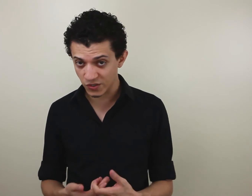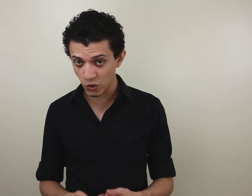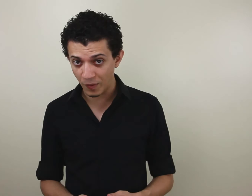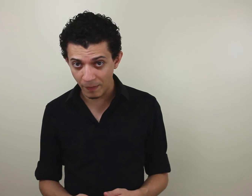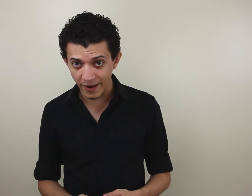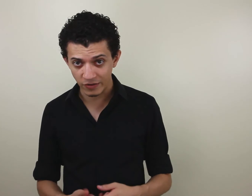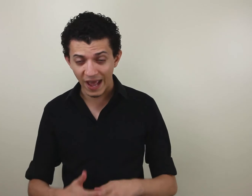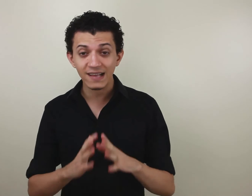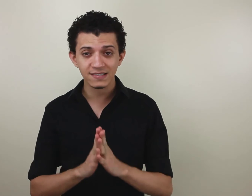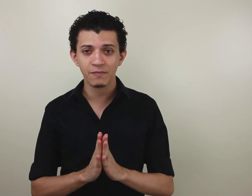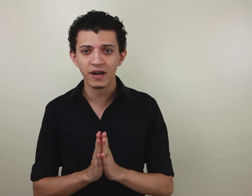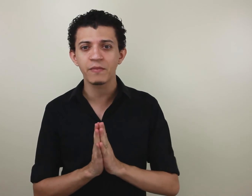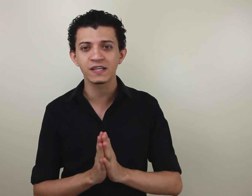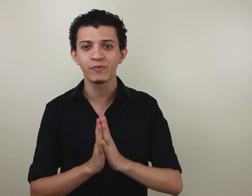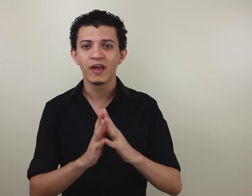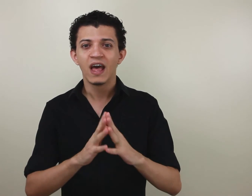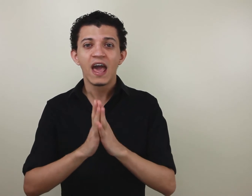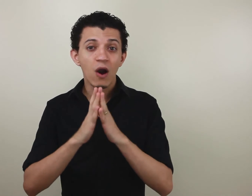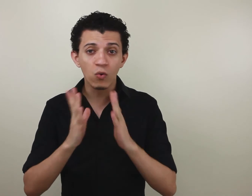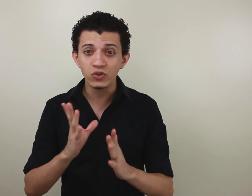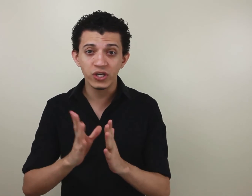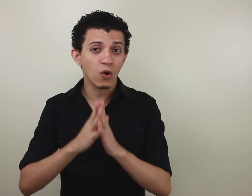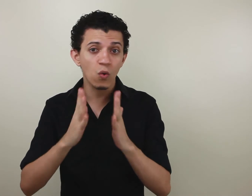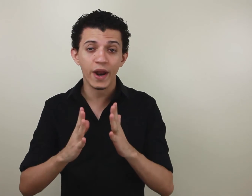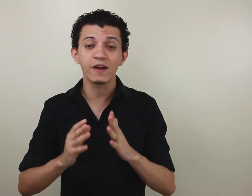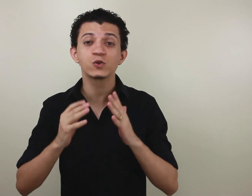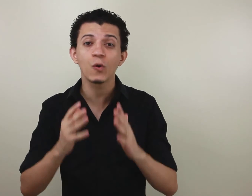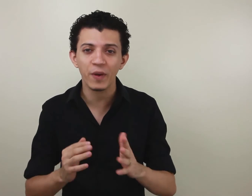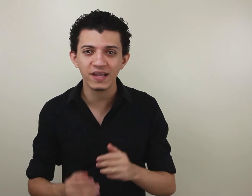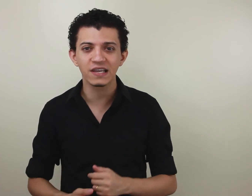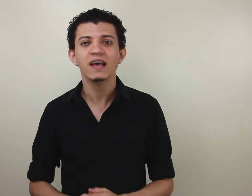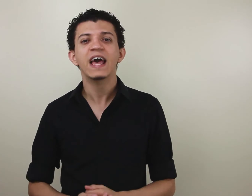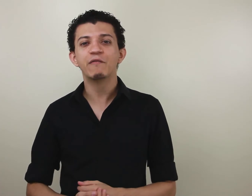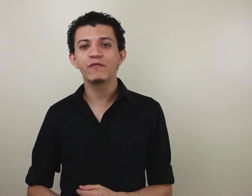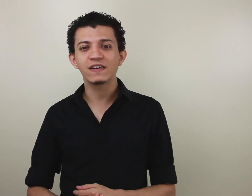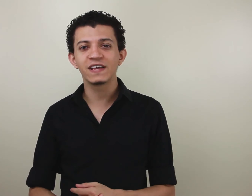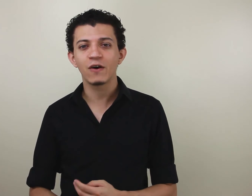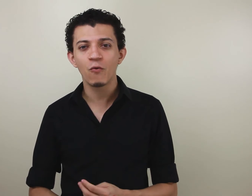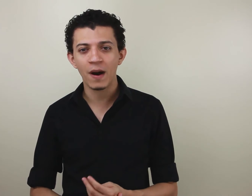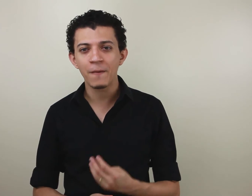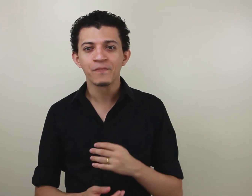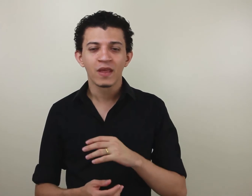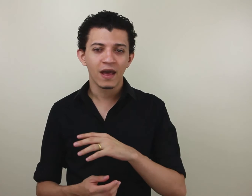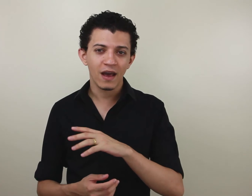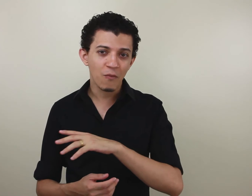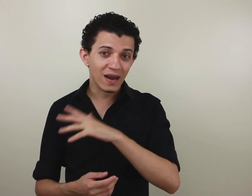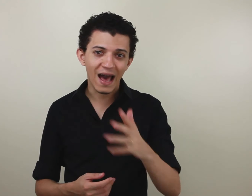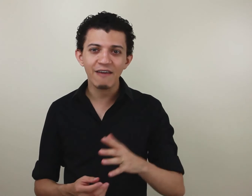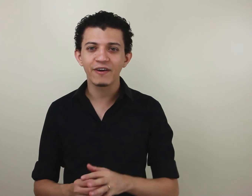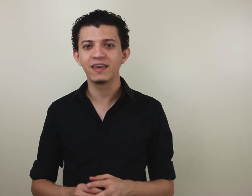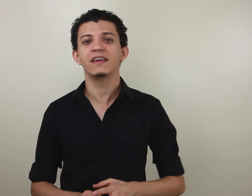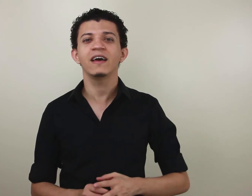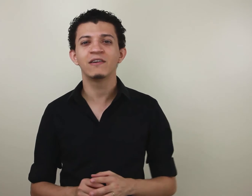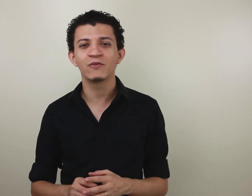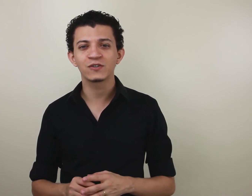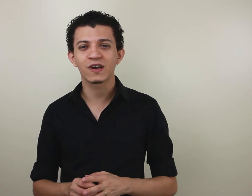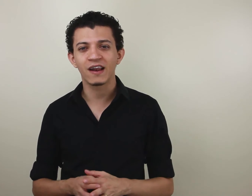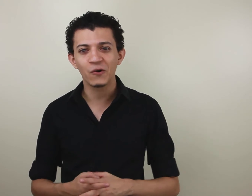que eu estou preparando. Essa semana mesmo, em algum dia, em algum horário, surpresa, eu vou fazer uma live aqui no nosso canal